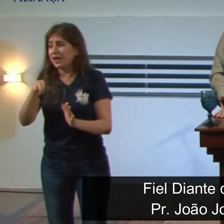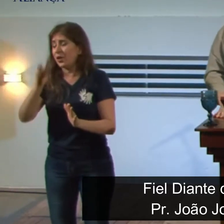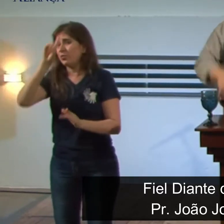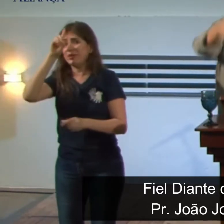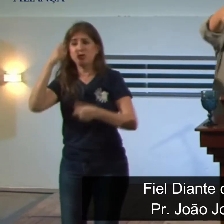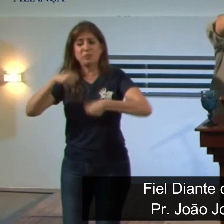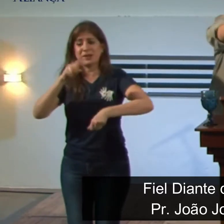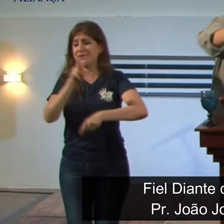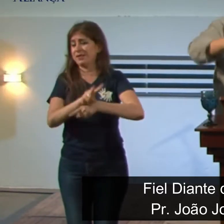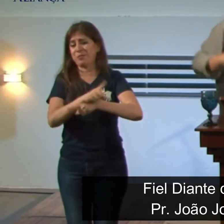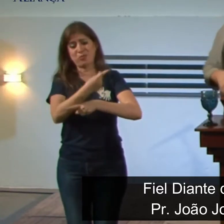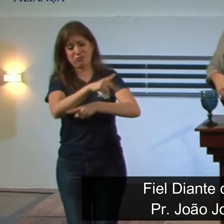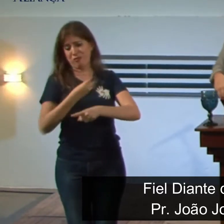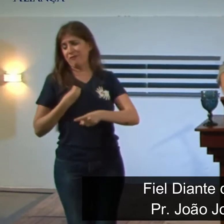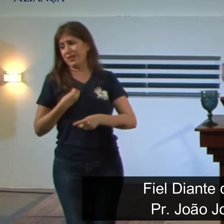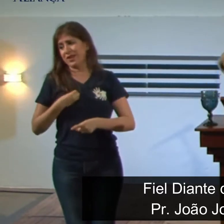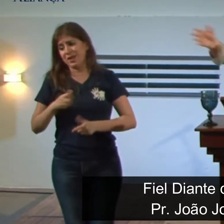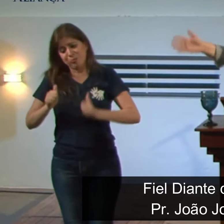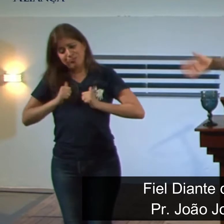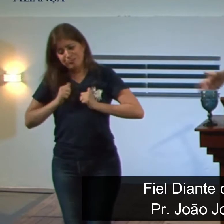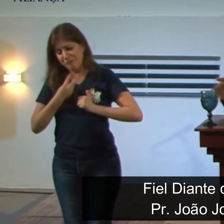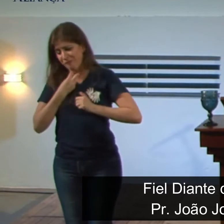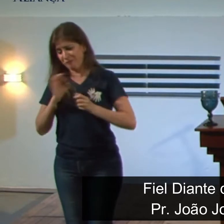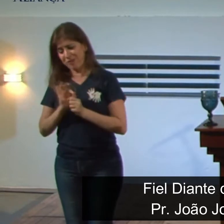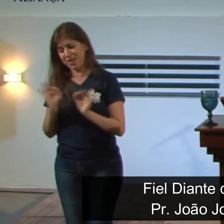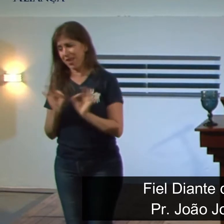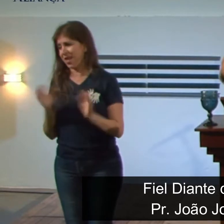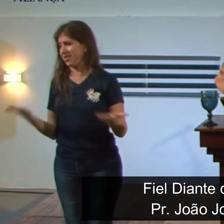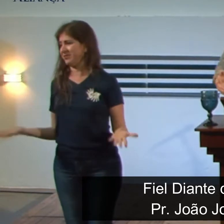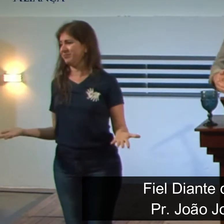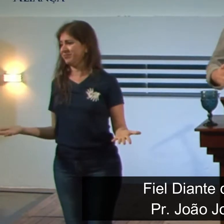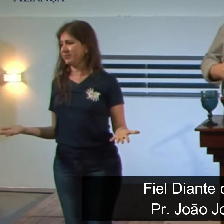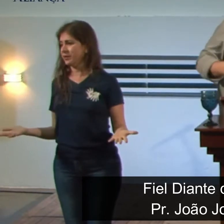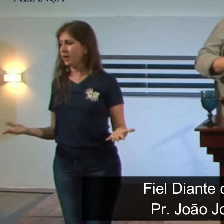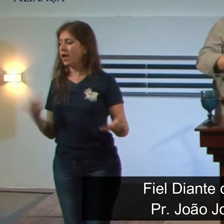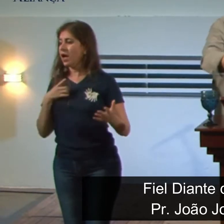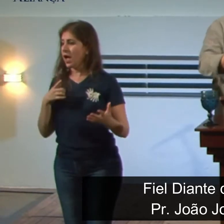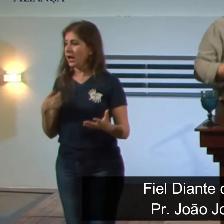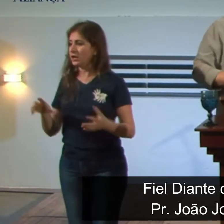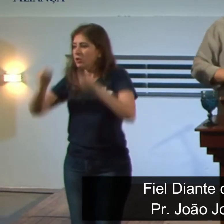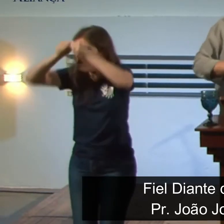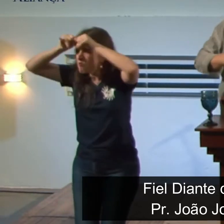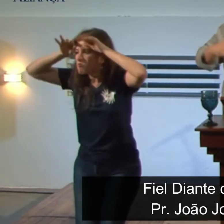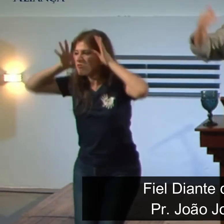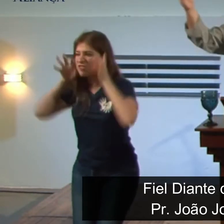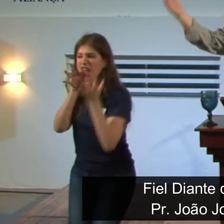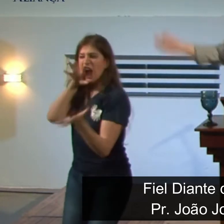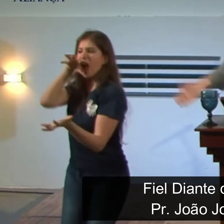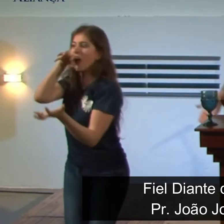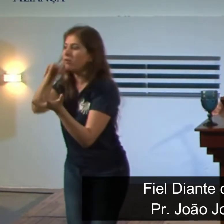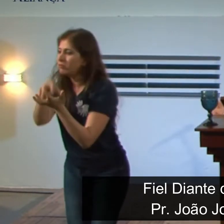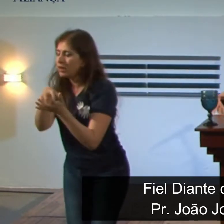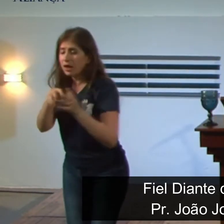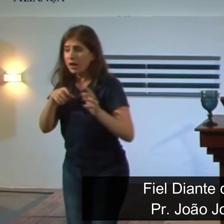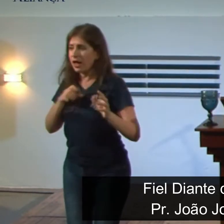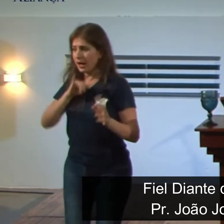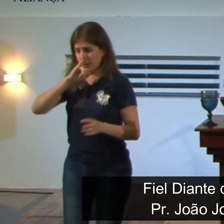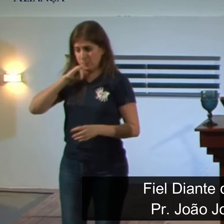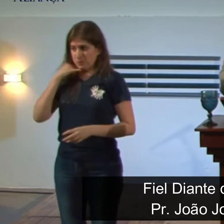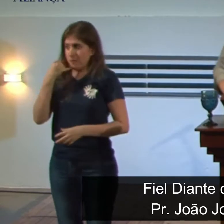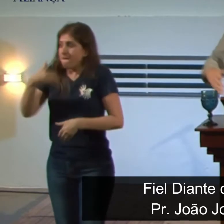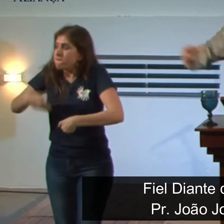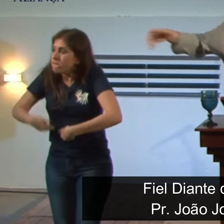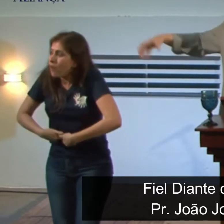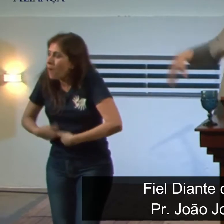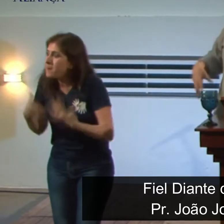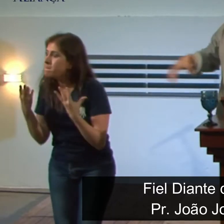guarde, e ele foi para dentro daquela cova de leões, e a gente sabe da história que não aconteceu nada, pelo contrário, de manhã, os leões passaram a noite em jejum, estavam com